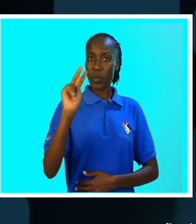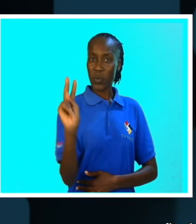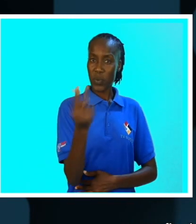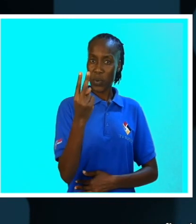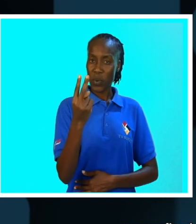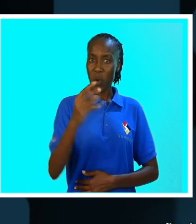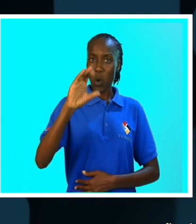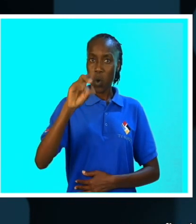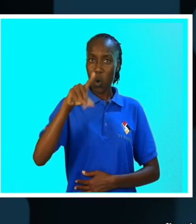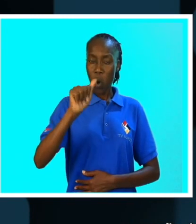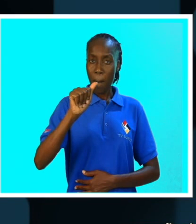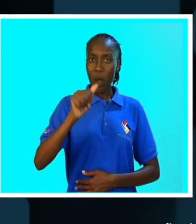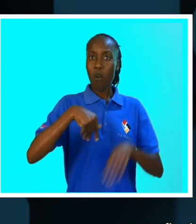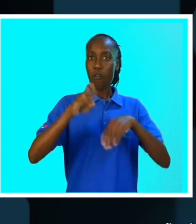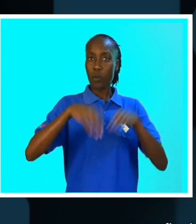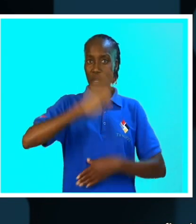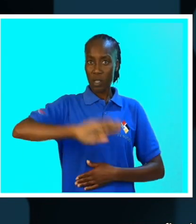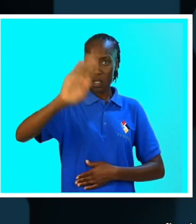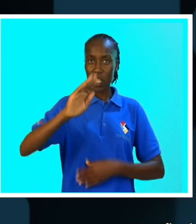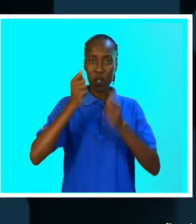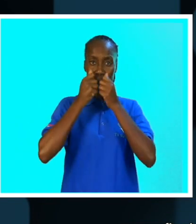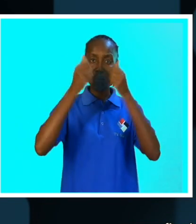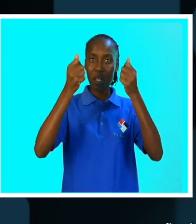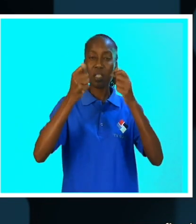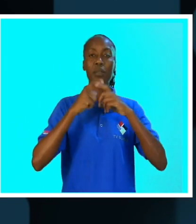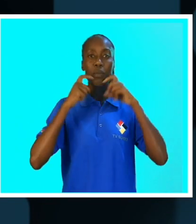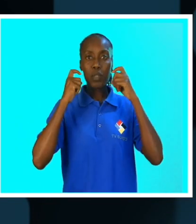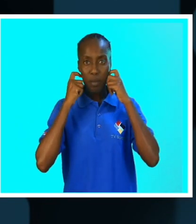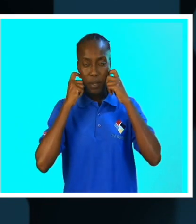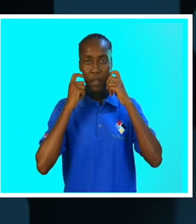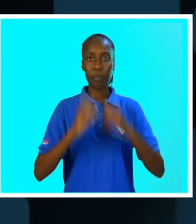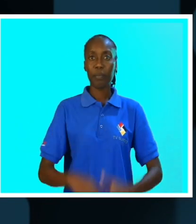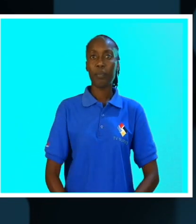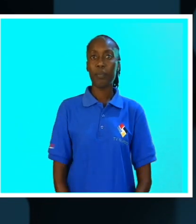segunda maior prova de futebol nacional, a Taça de Moçambique.